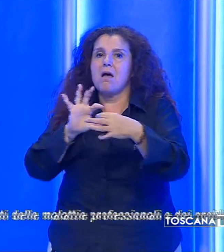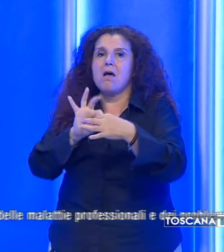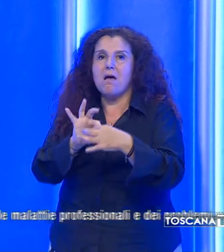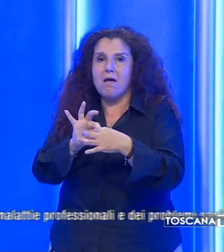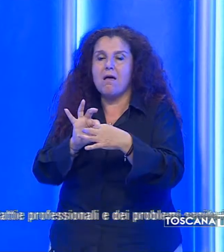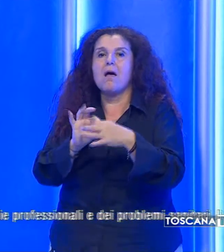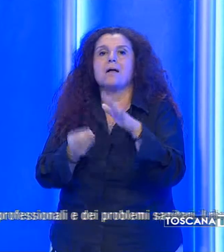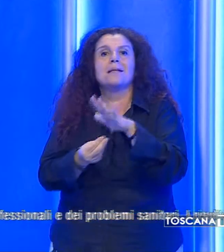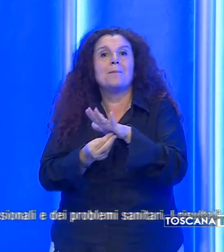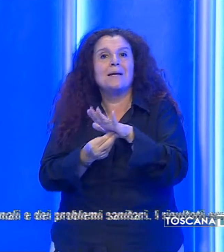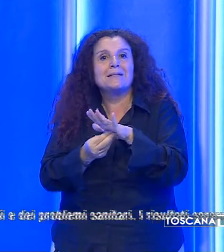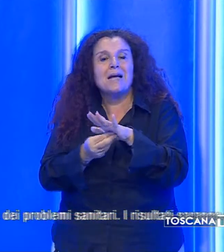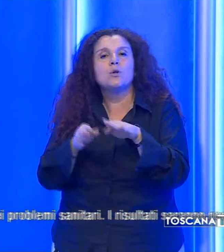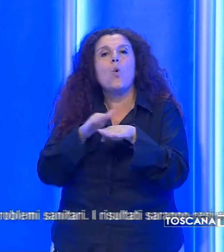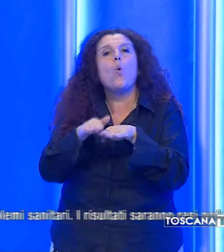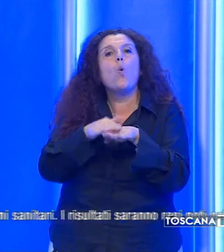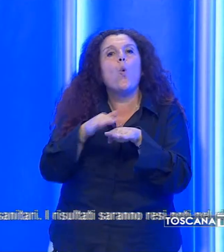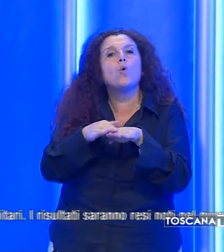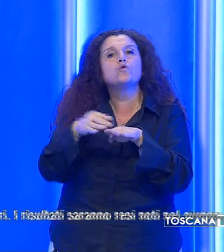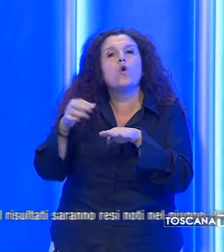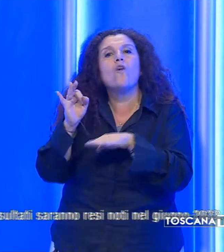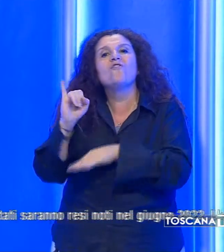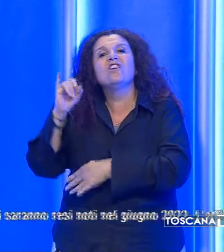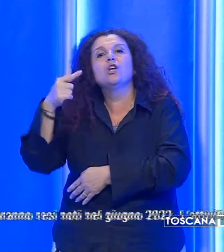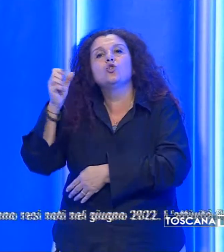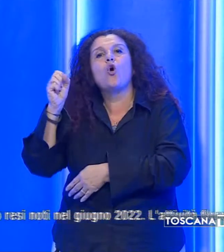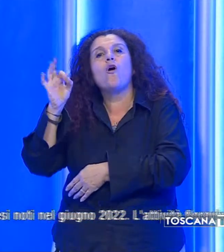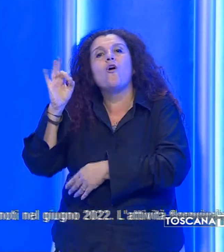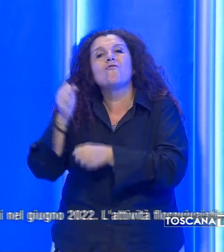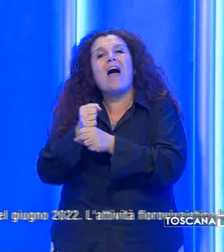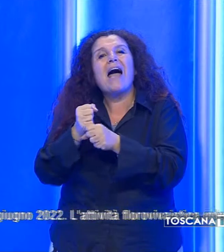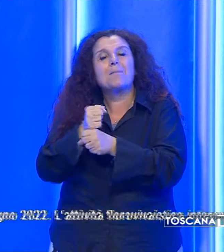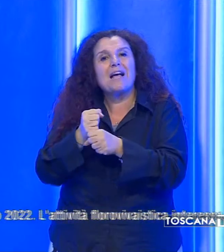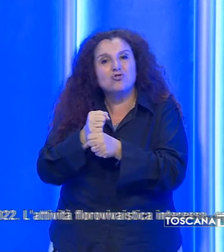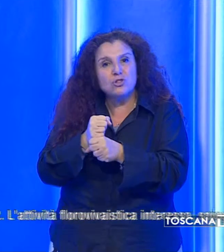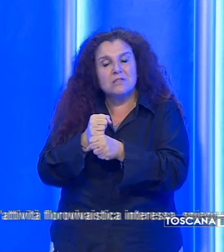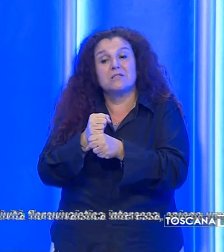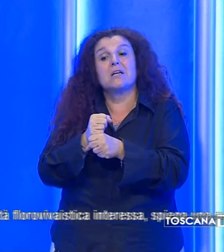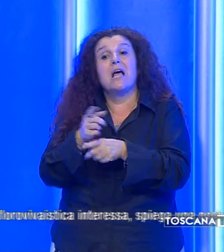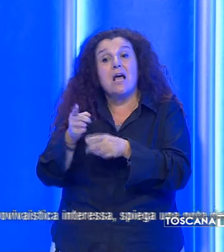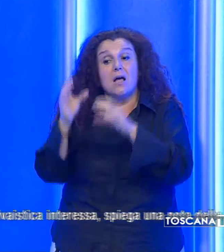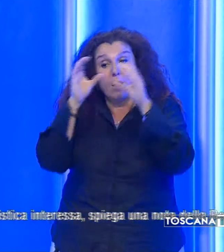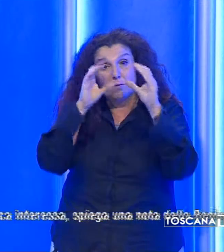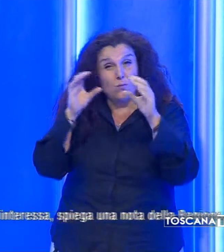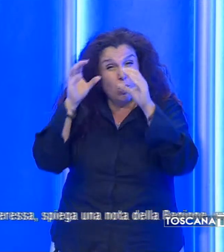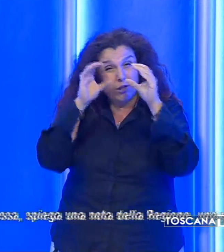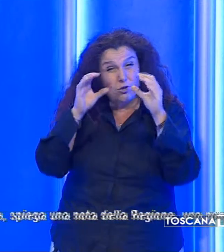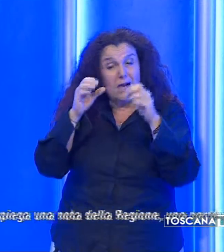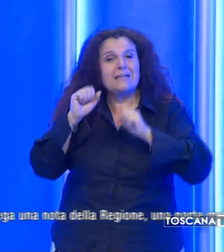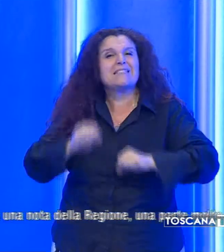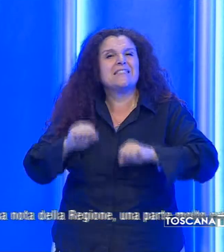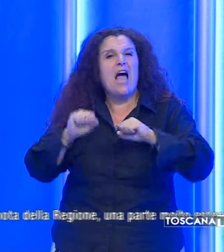dei dipendenti all'utilizzo dei fitofarmaci. Nel triennio verrà monitorata la salute dei